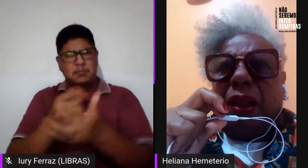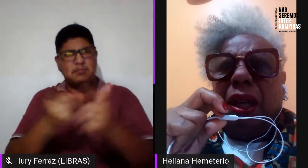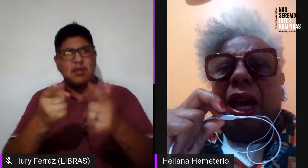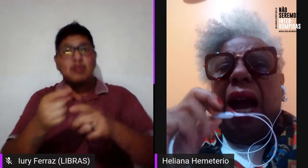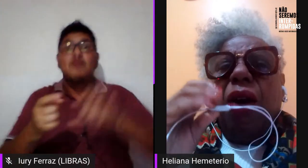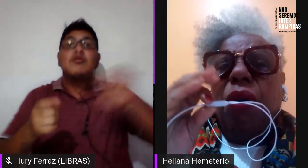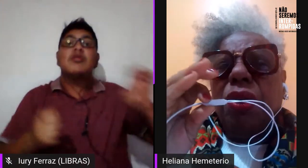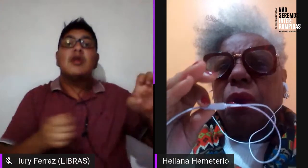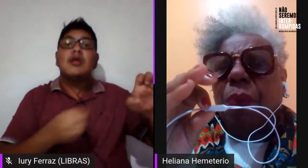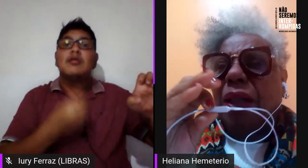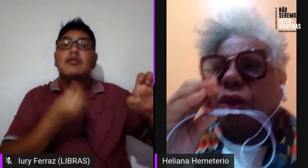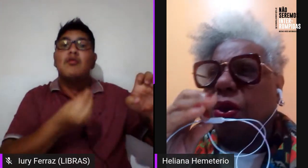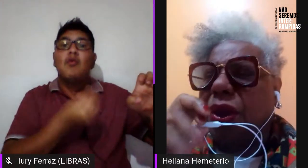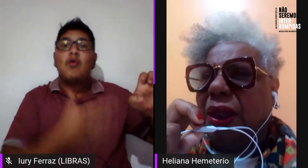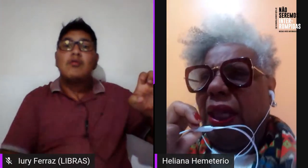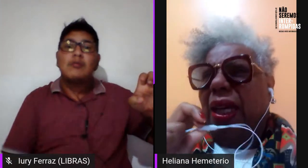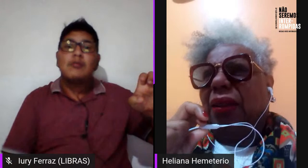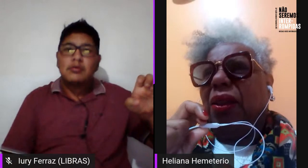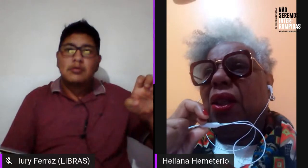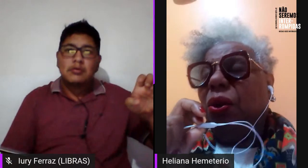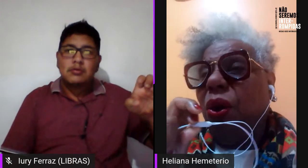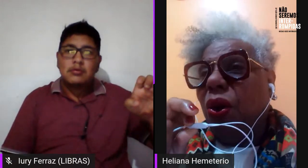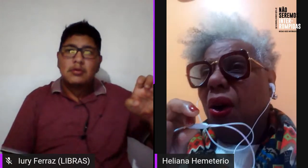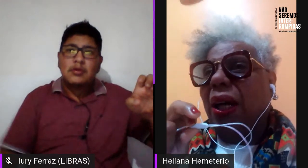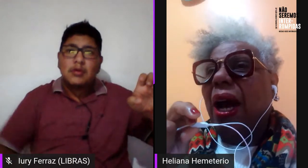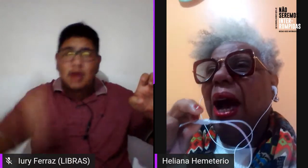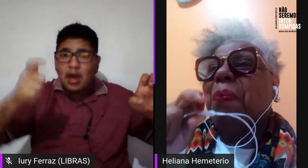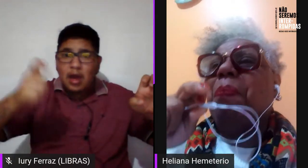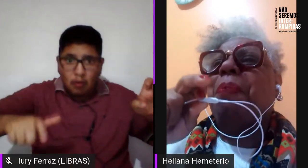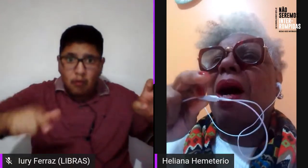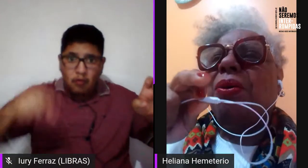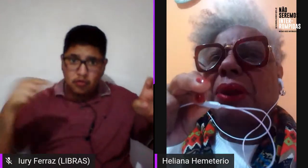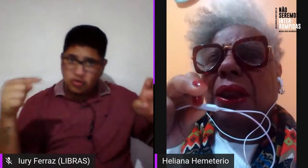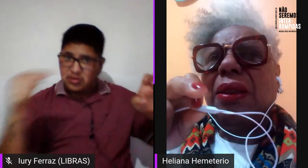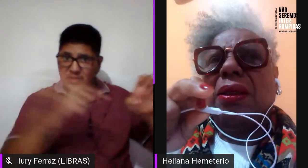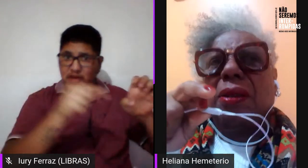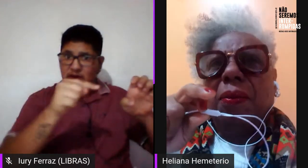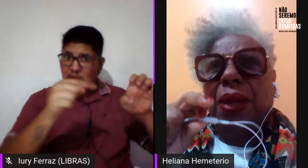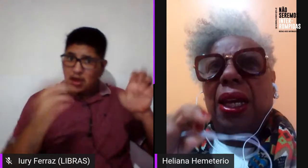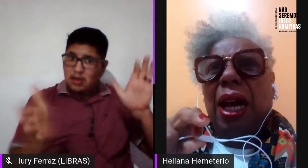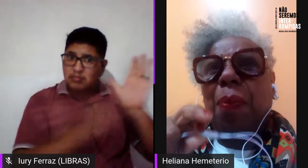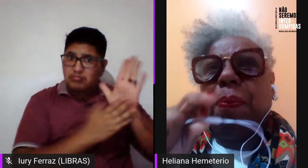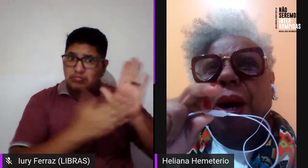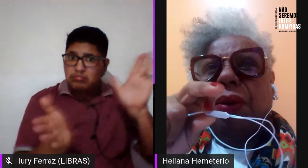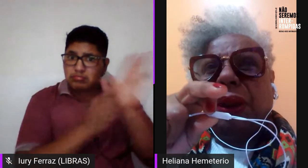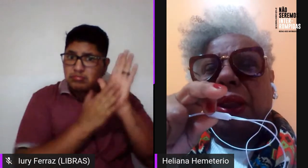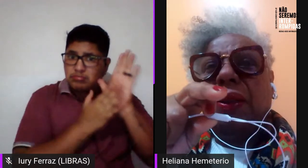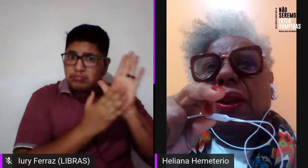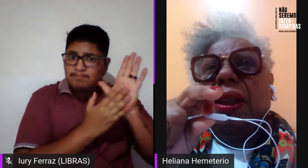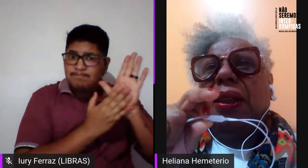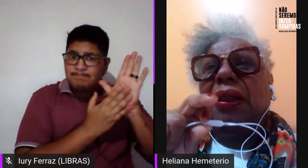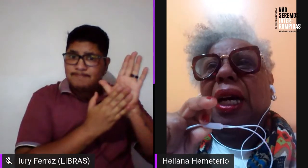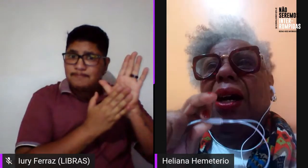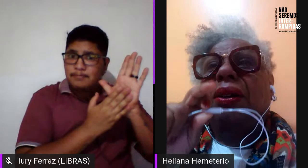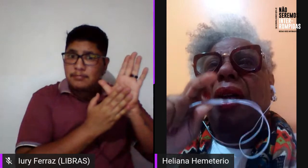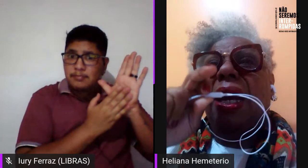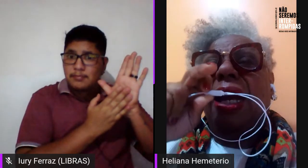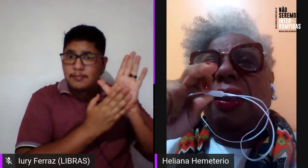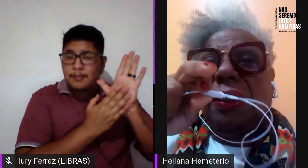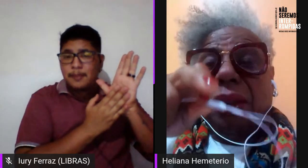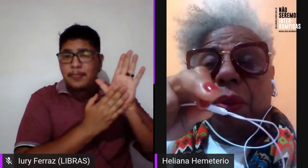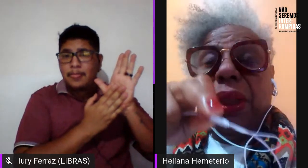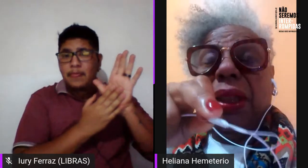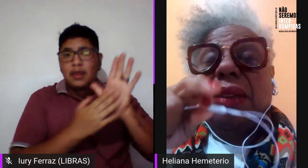aonde é que o partido de esquerda coloca a pauta, a pauta da